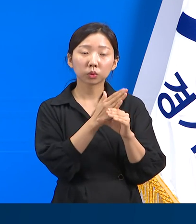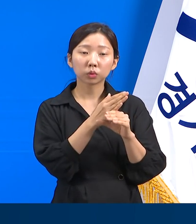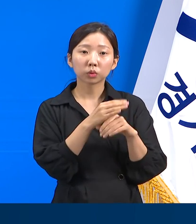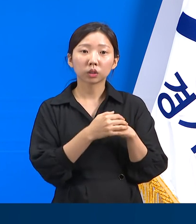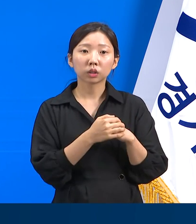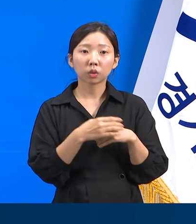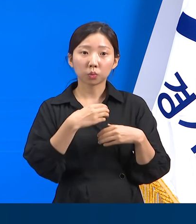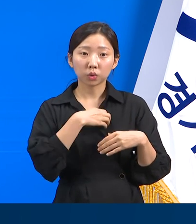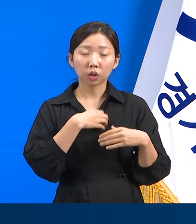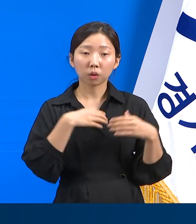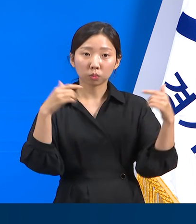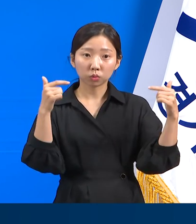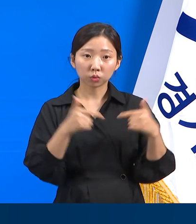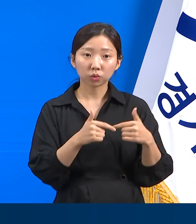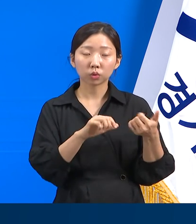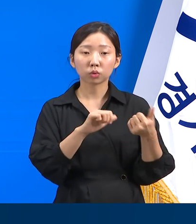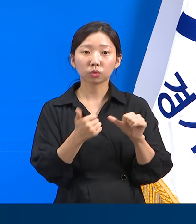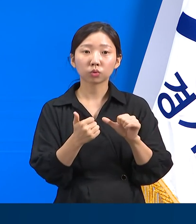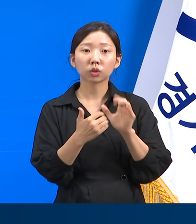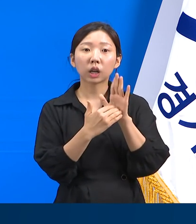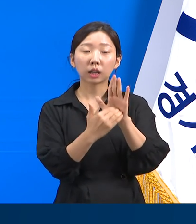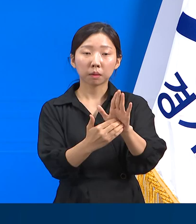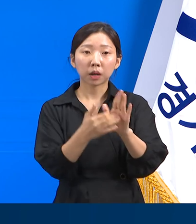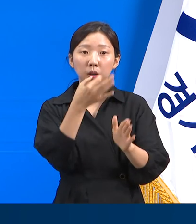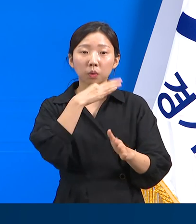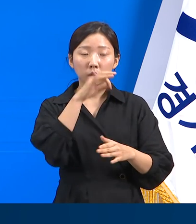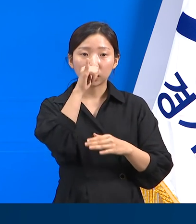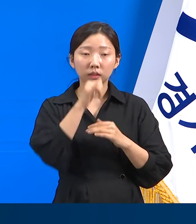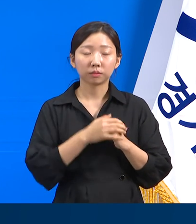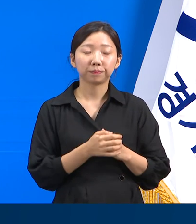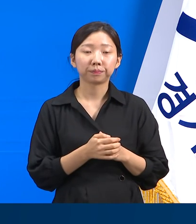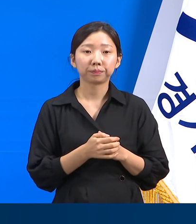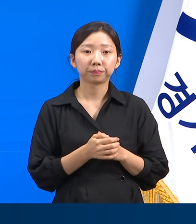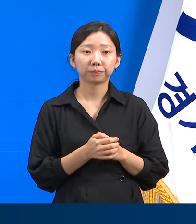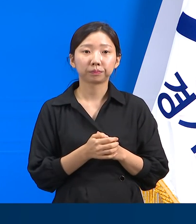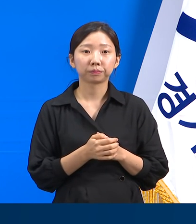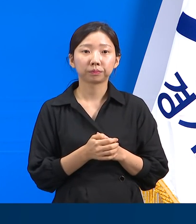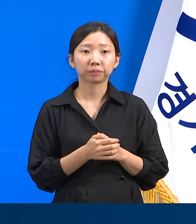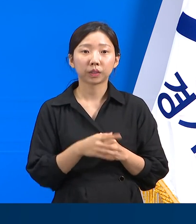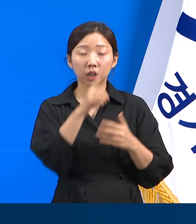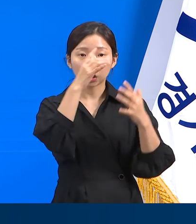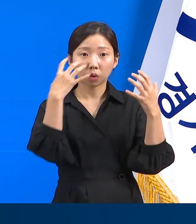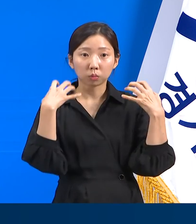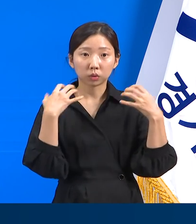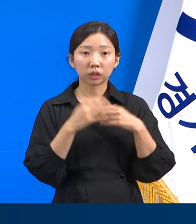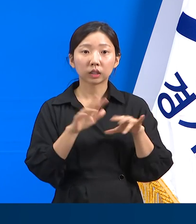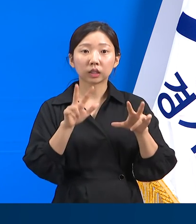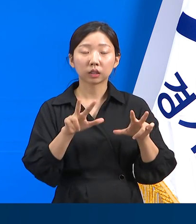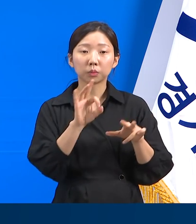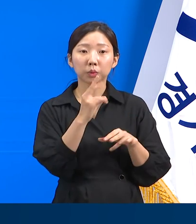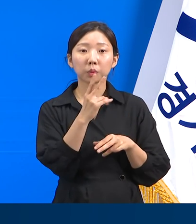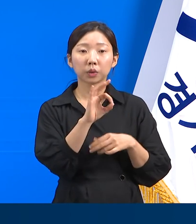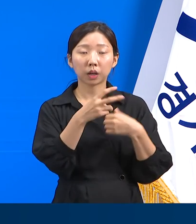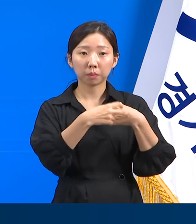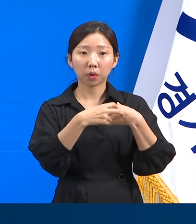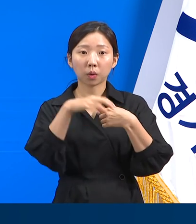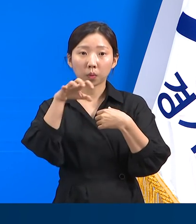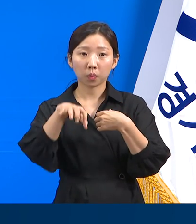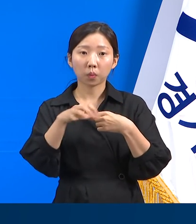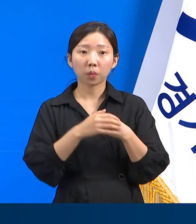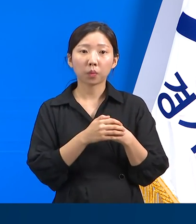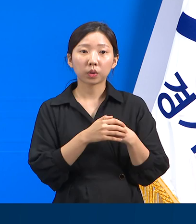사망을 막아주는 효과를 보인다는 것을 나타냅니다. 현재 정부는 요양병원 요양시설 입소자와 종사자